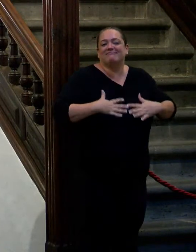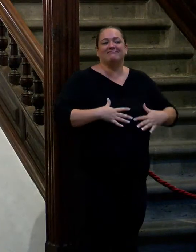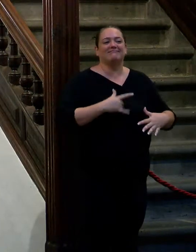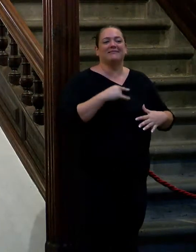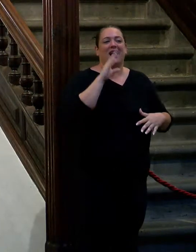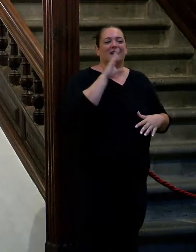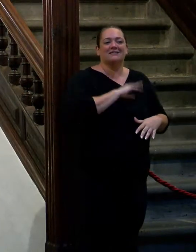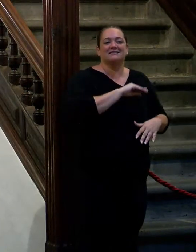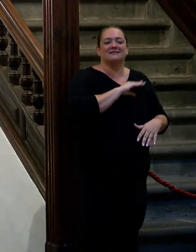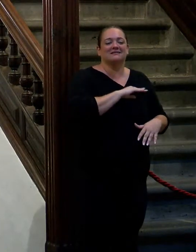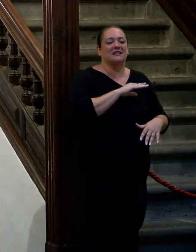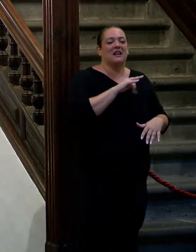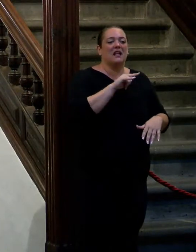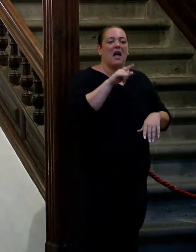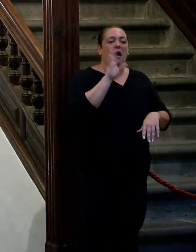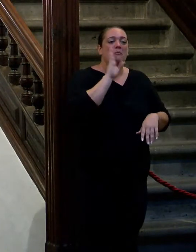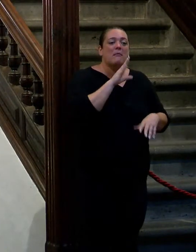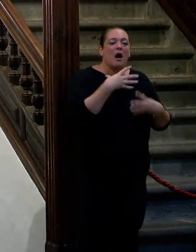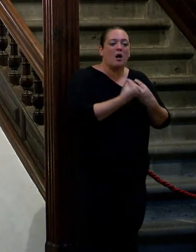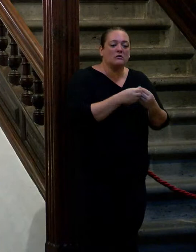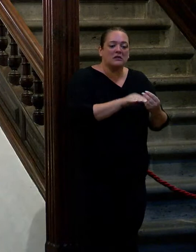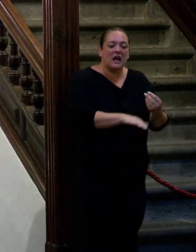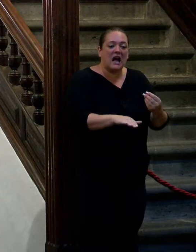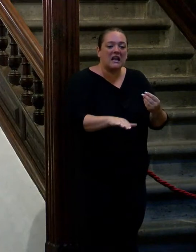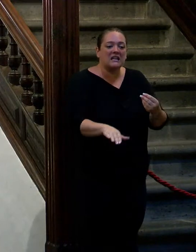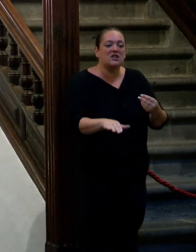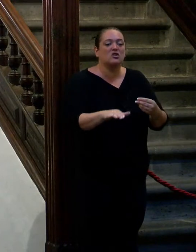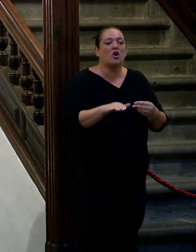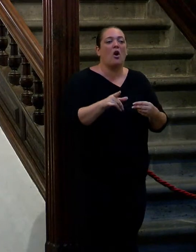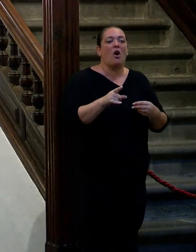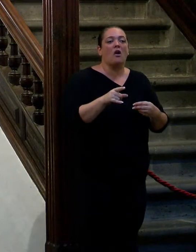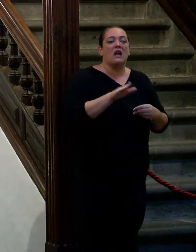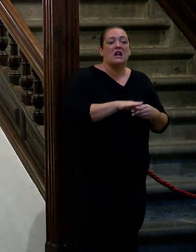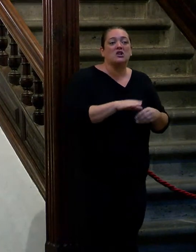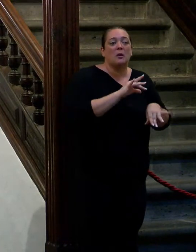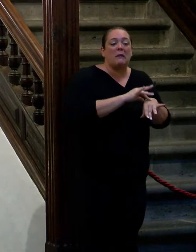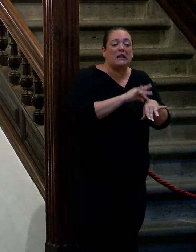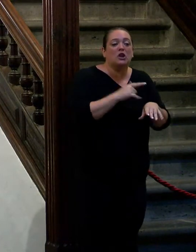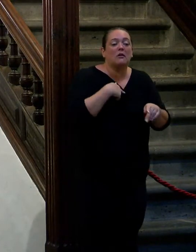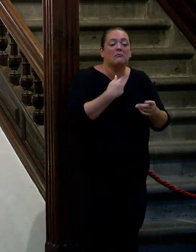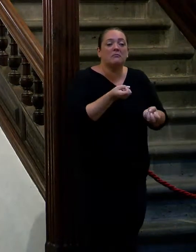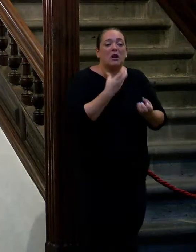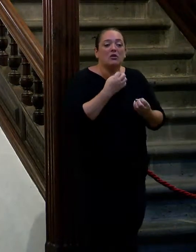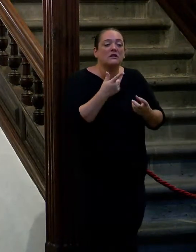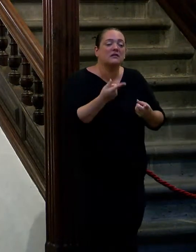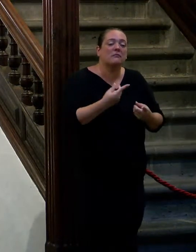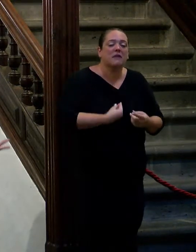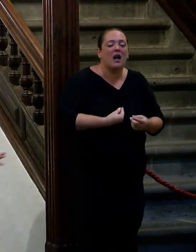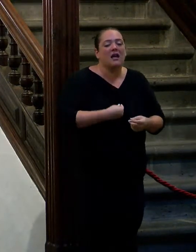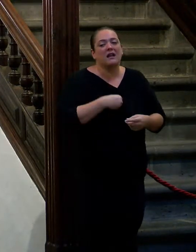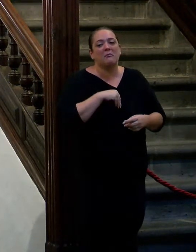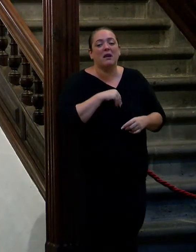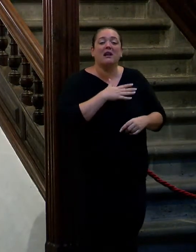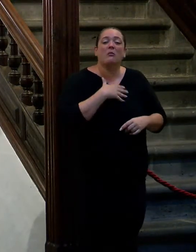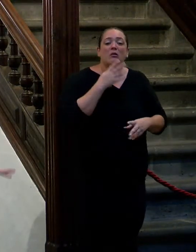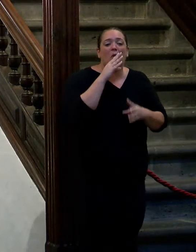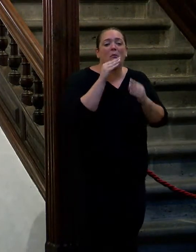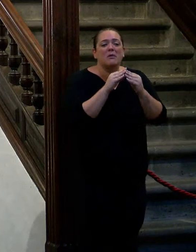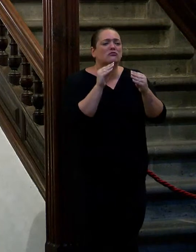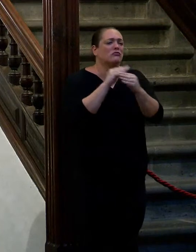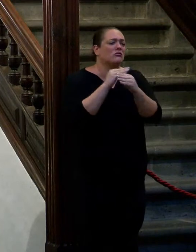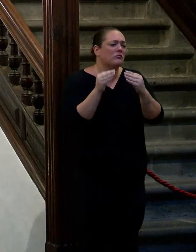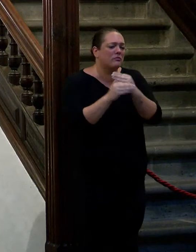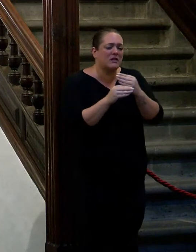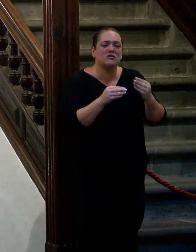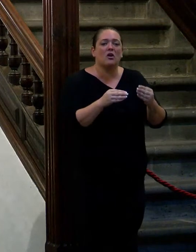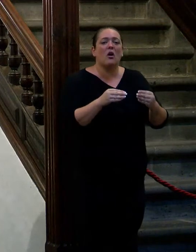mayores han venido madres con niños que a lo mejor han estado malitos y me lo han dicho y es ay que pena le puedo dar un beso dos besos